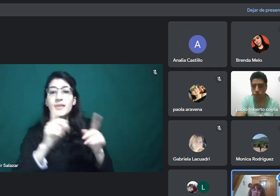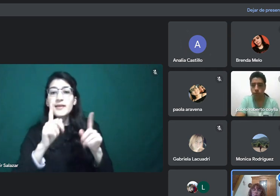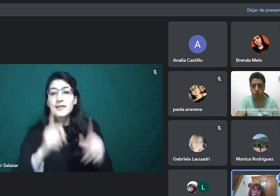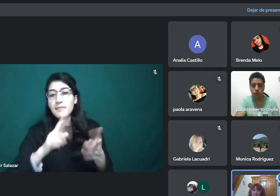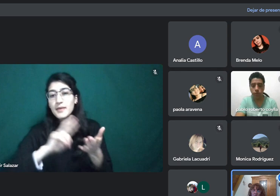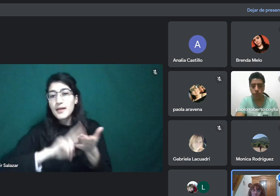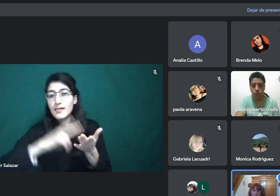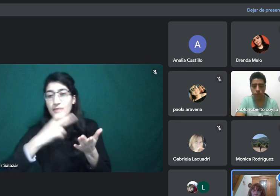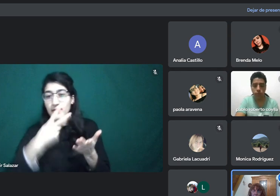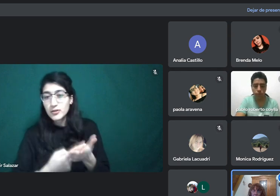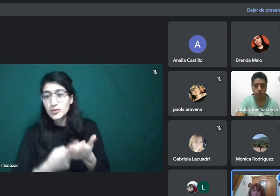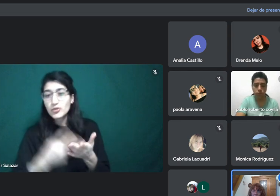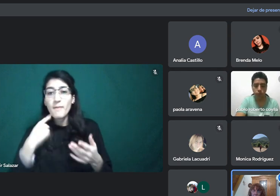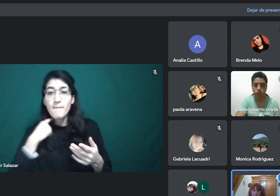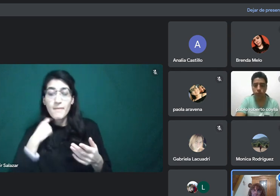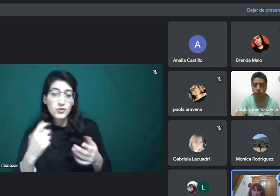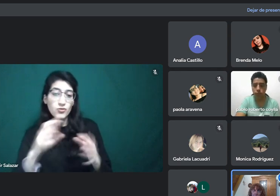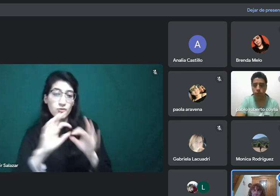frase u oración.